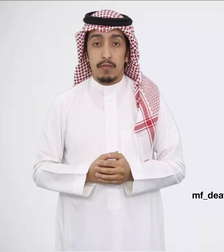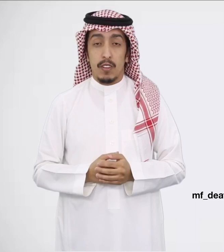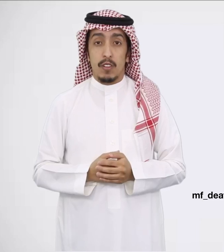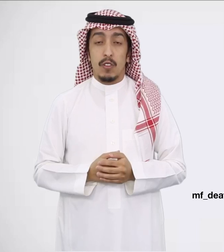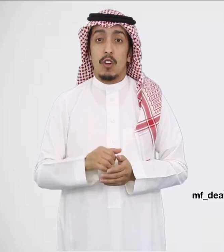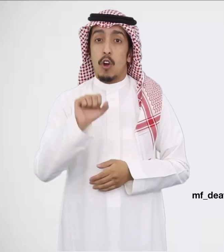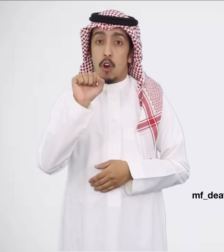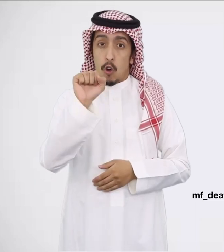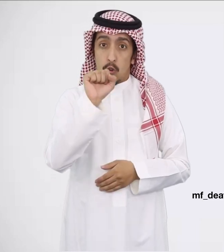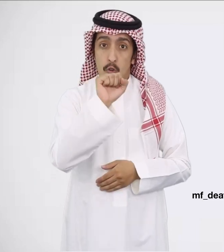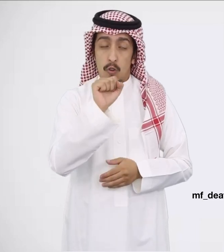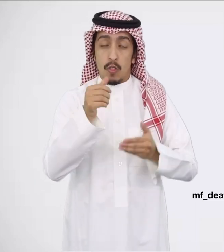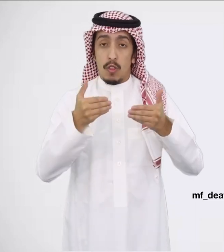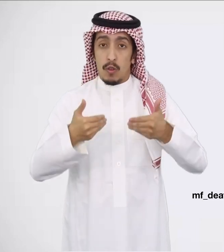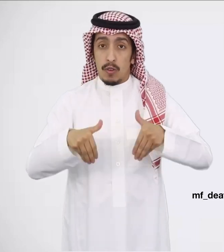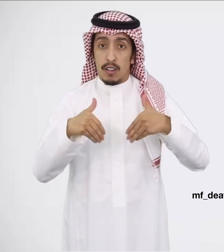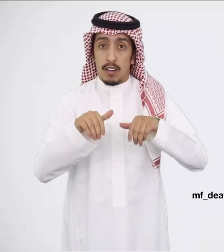حقوق ذوي الإعاقة